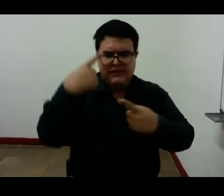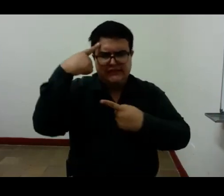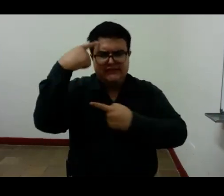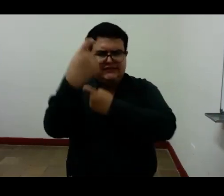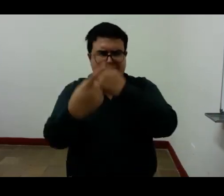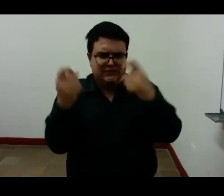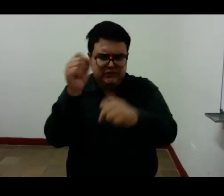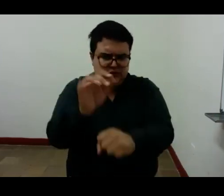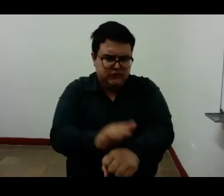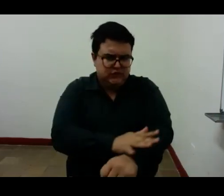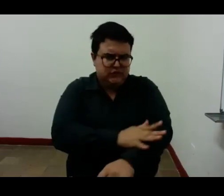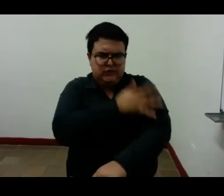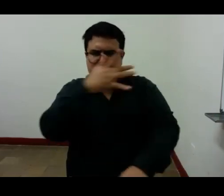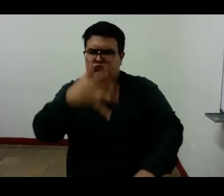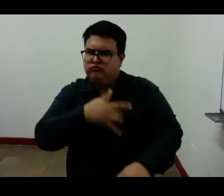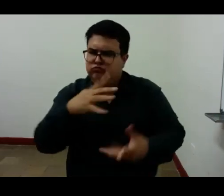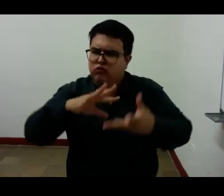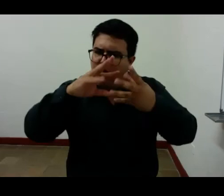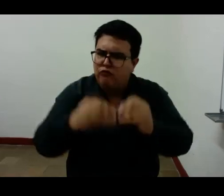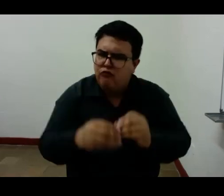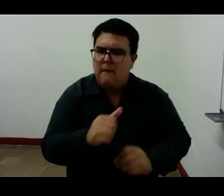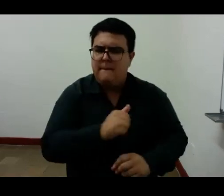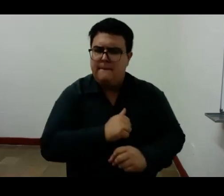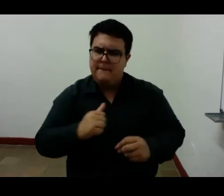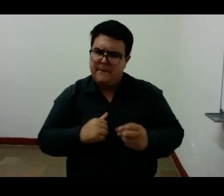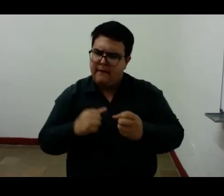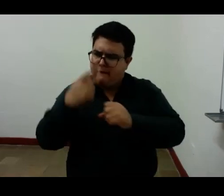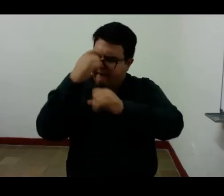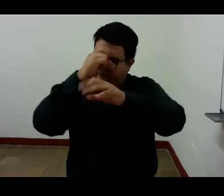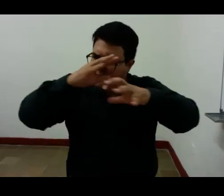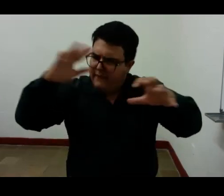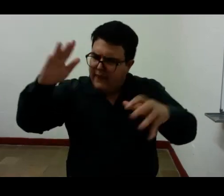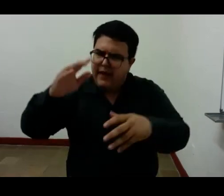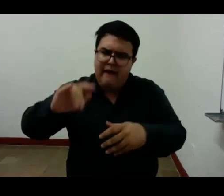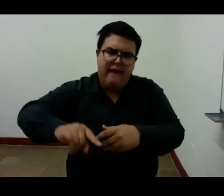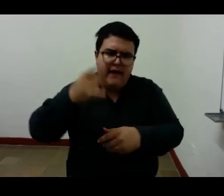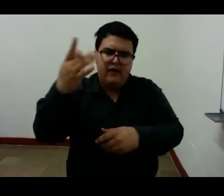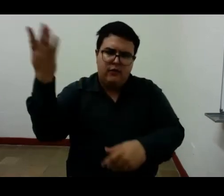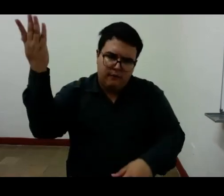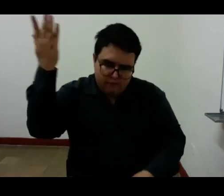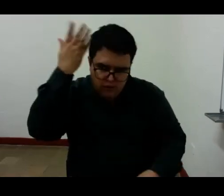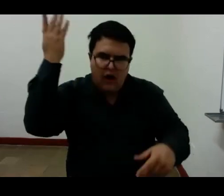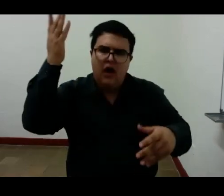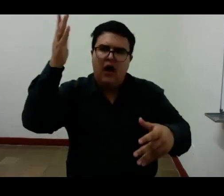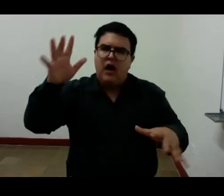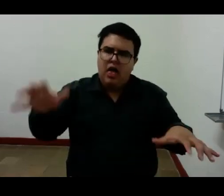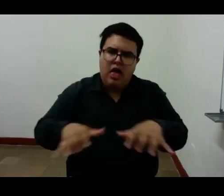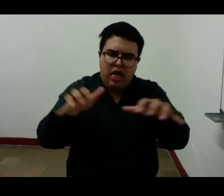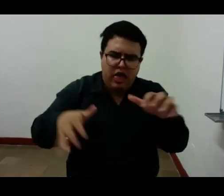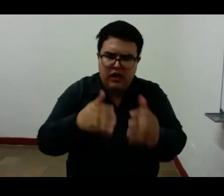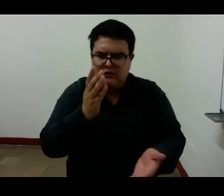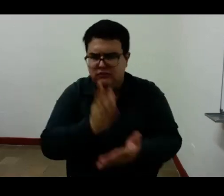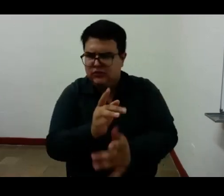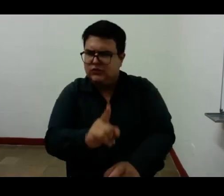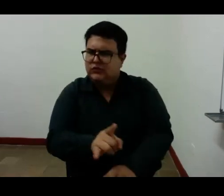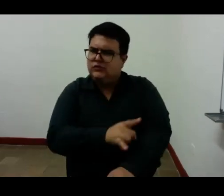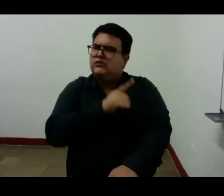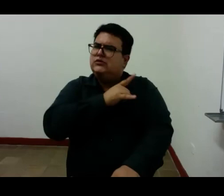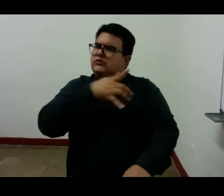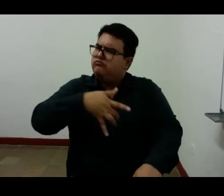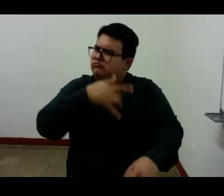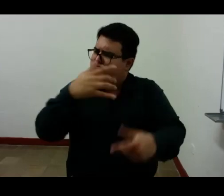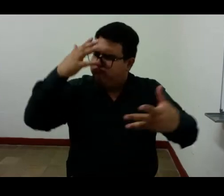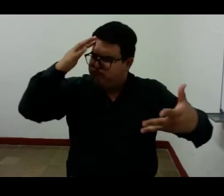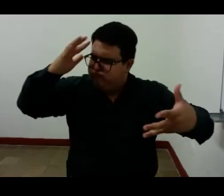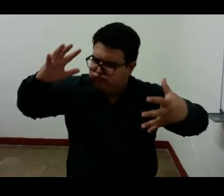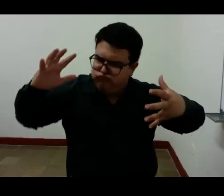que un accidente una emoción un golpe en el cráneo liberará excluyendo el anterior ante